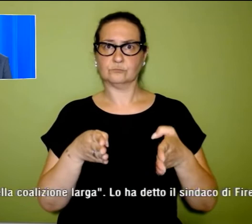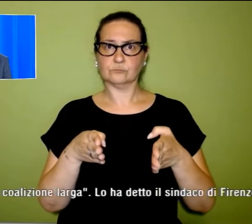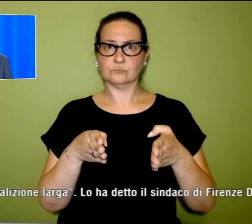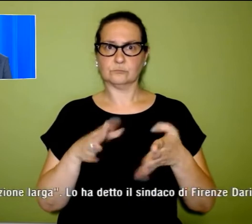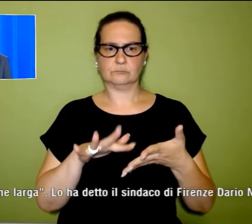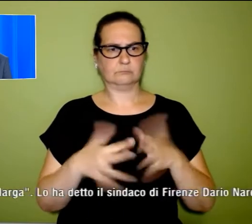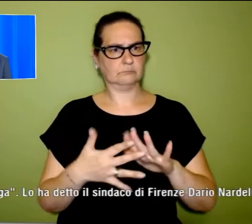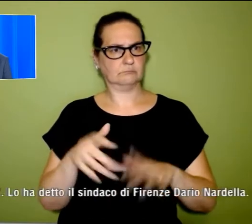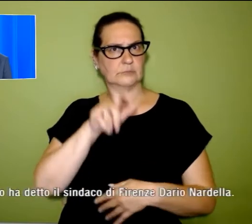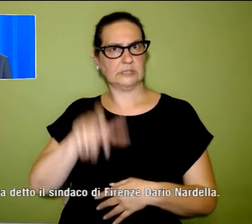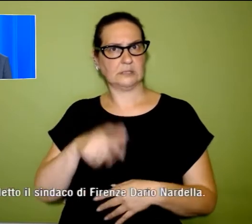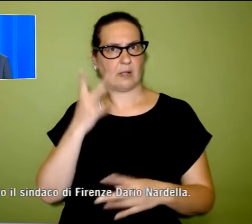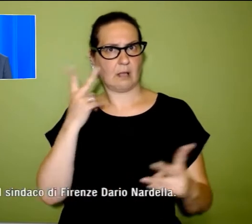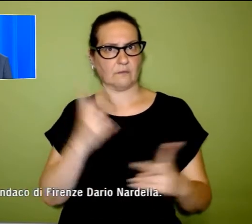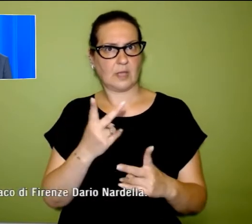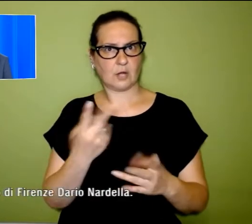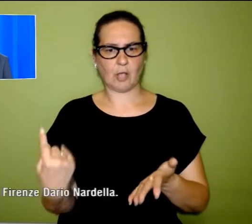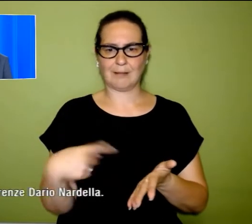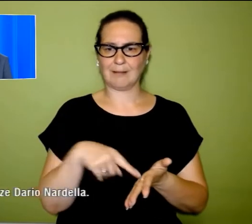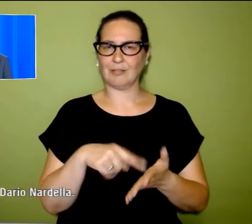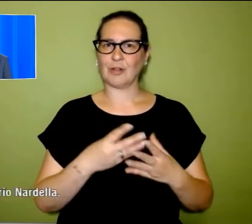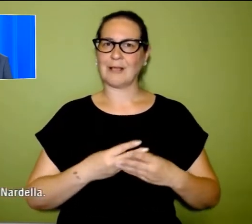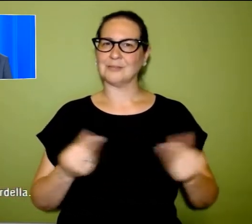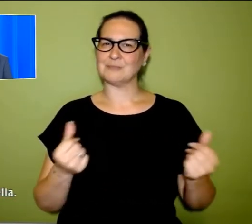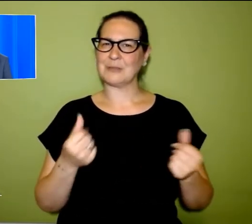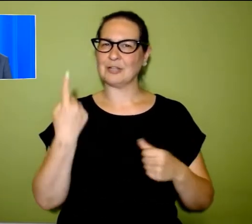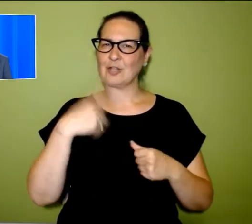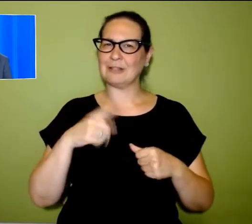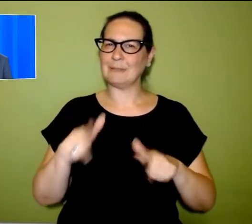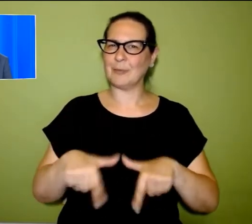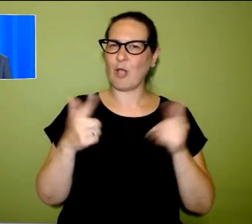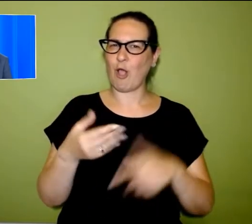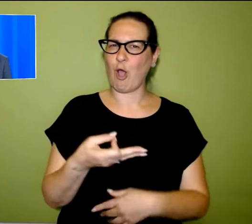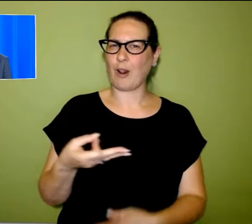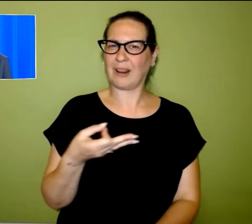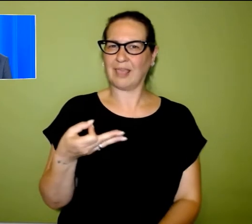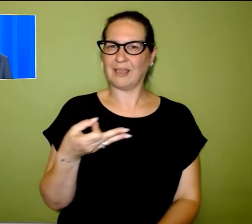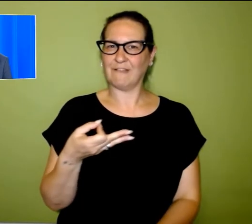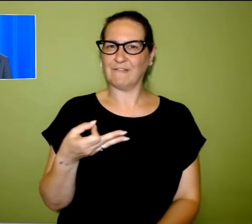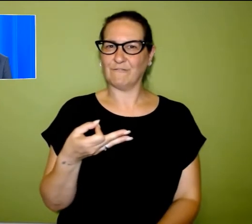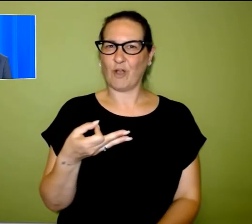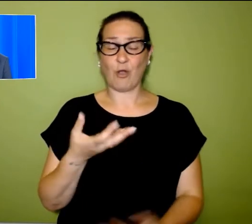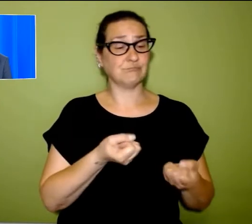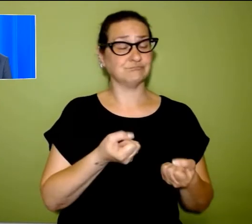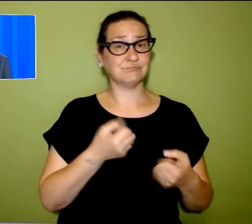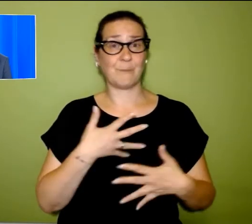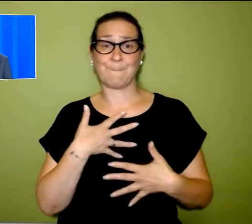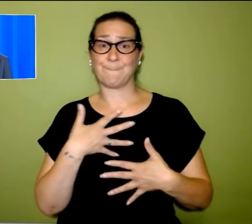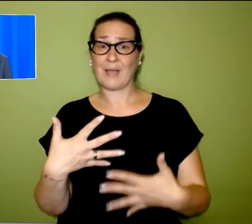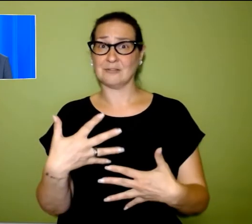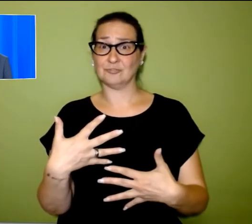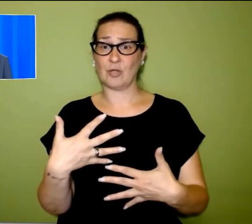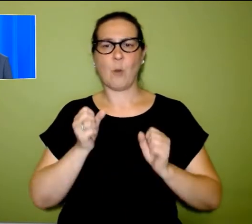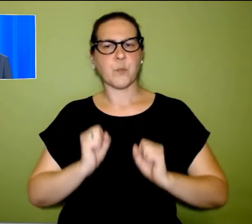recupera lo spirito che fu dell'olivo, ovvero la concretezza e la passione, e può arrivare al 30